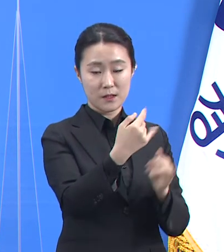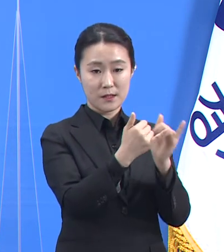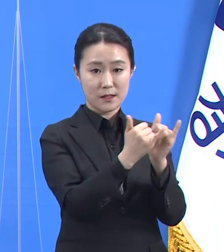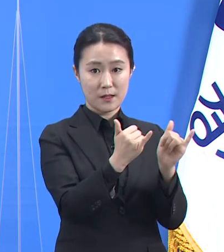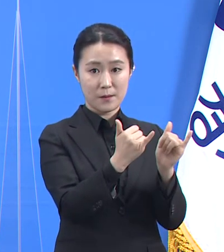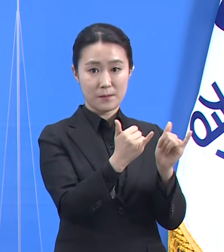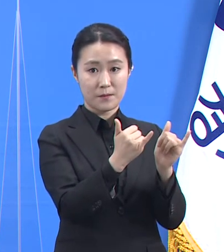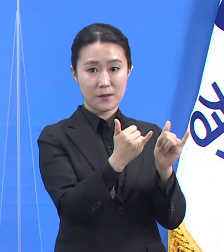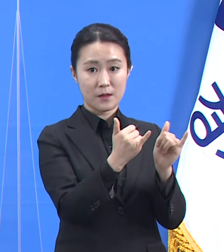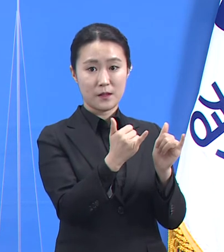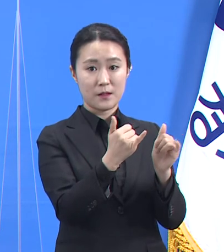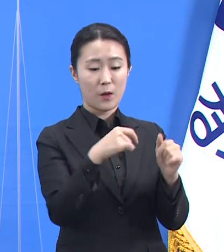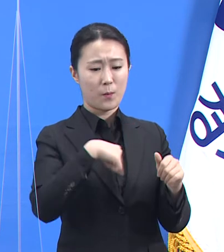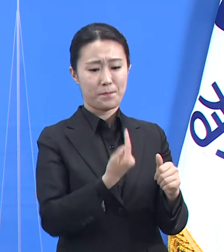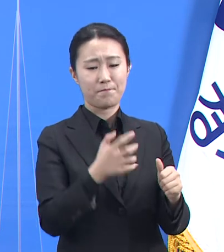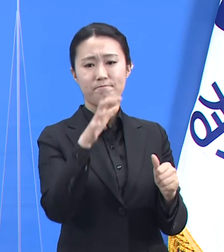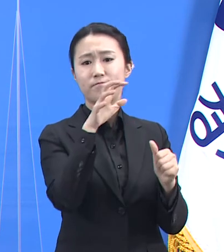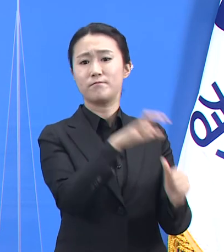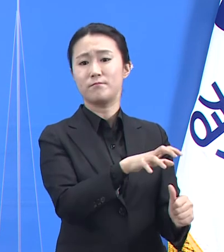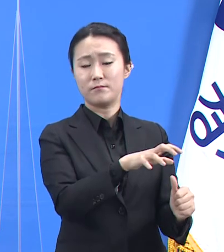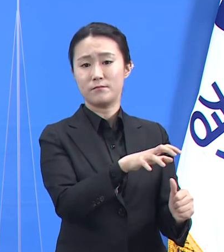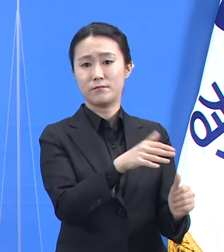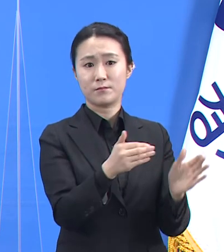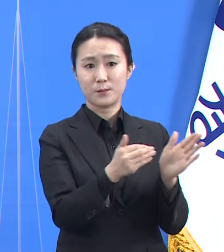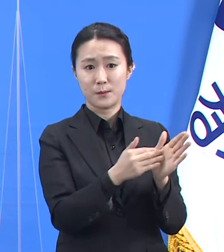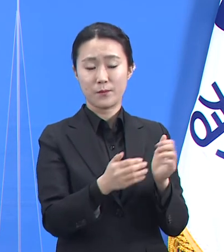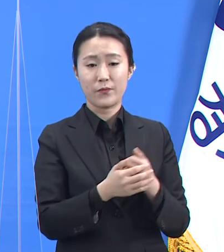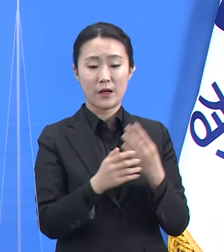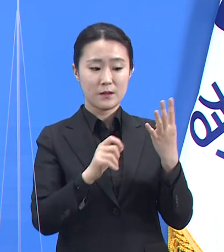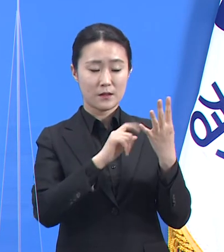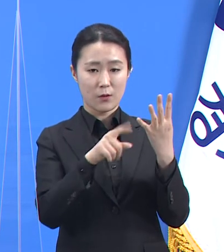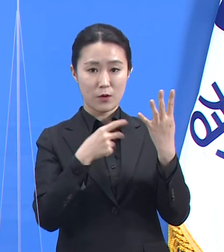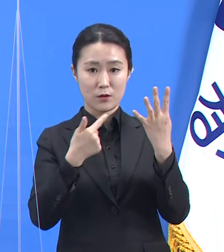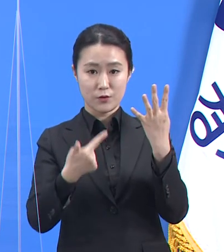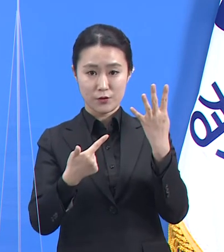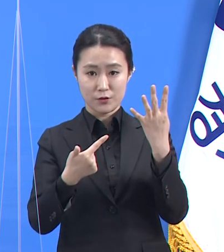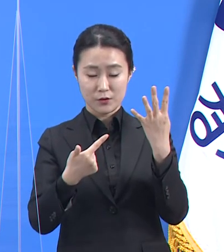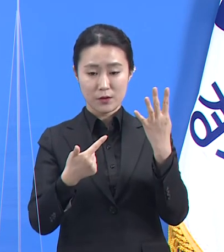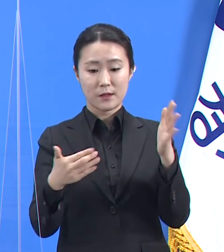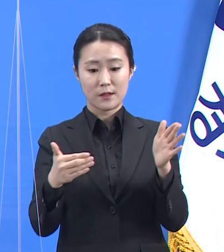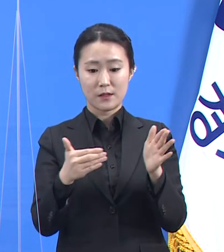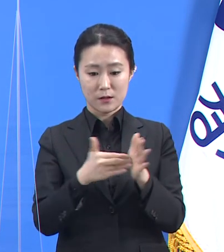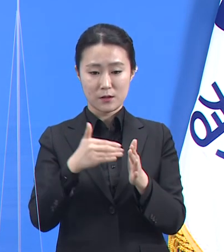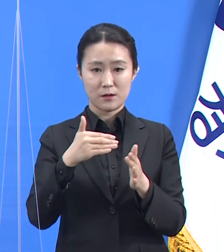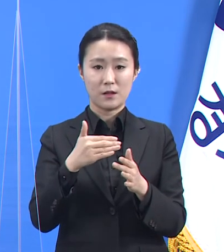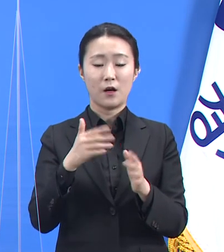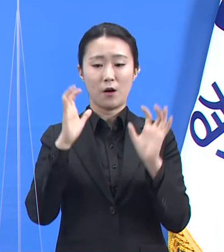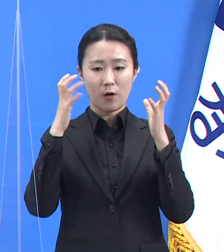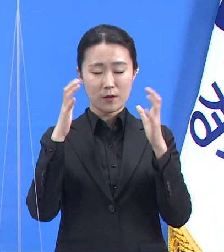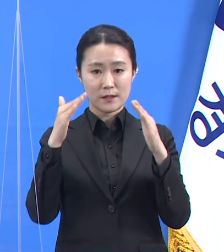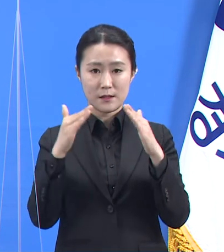자가격리 조치가 되었고 4월 6일까지 어린이집은 운영 폐쇄 조치됩니다.